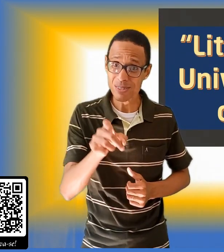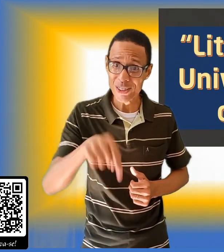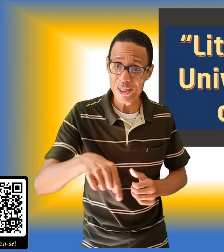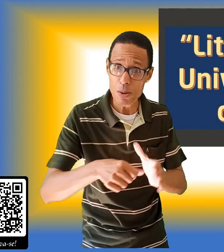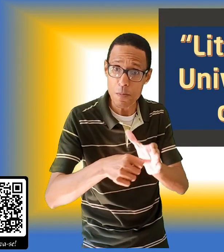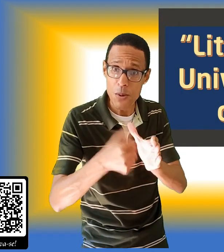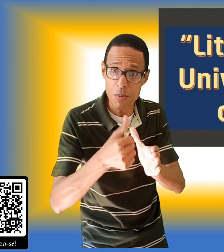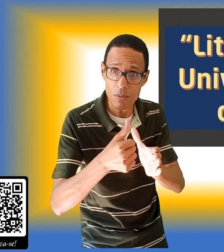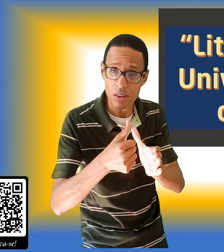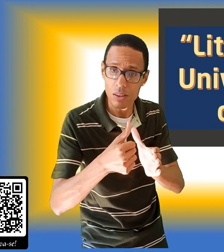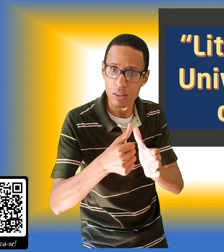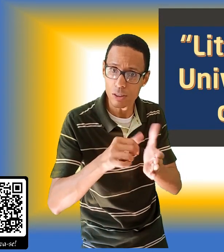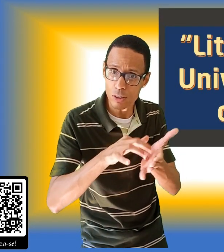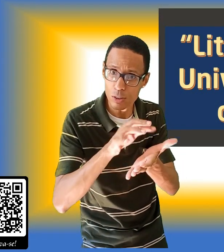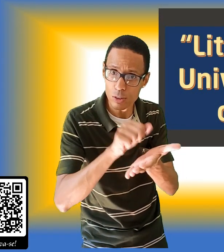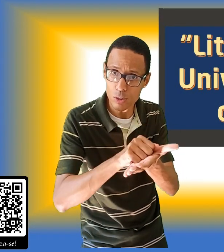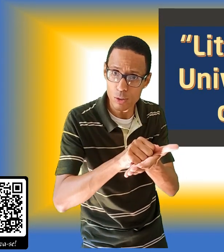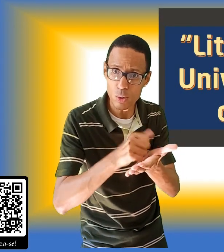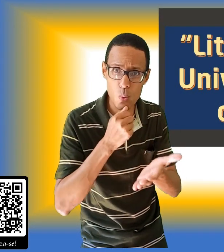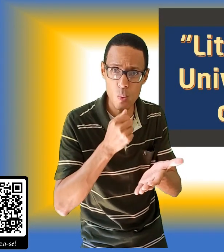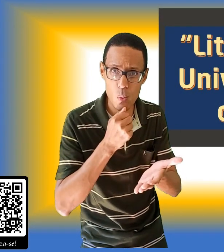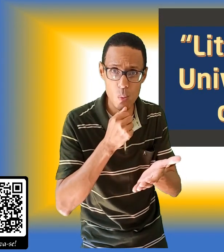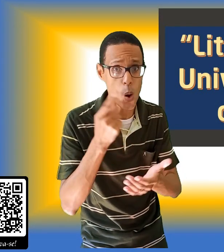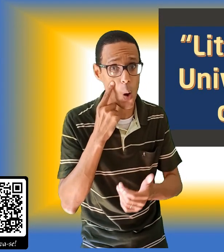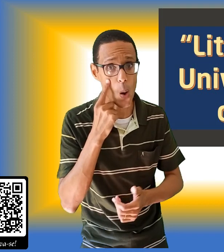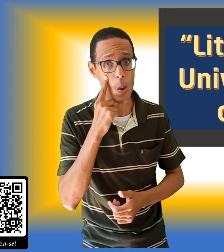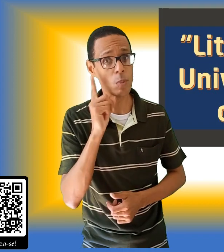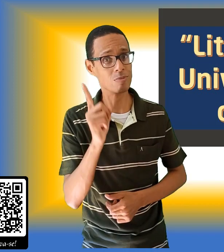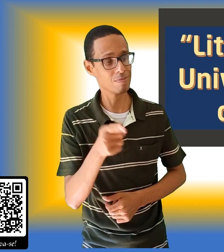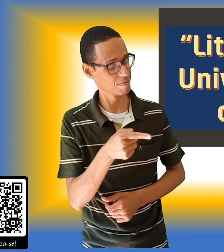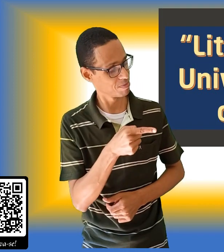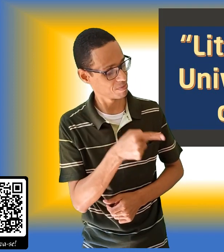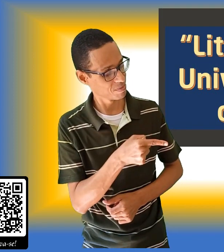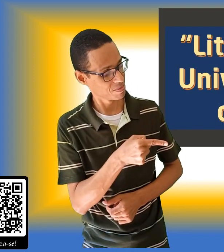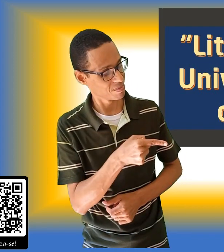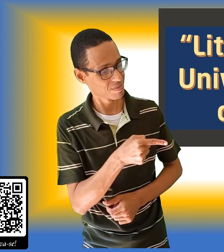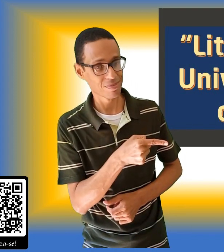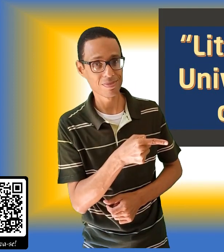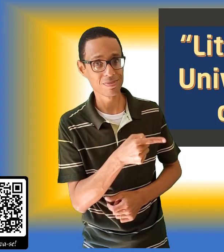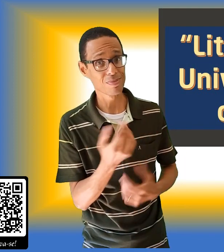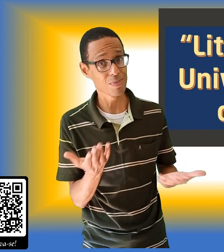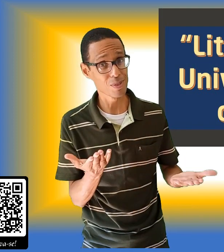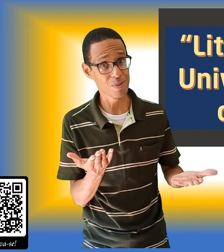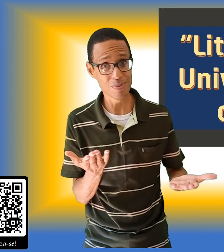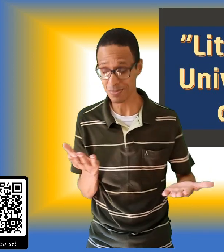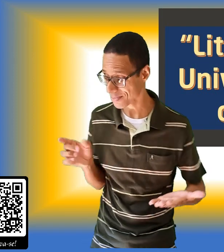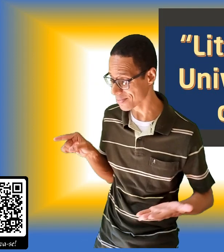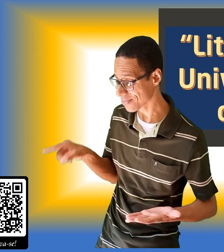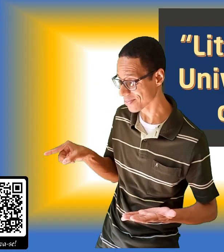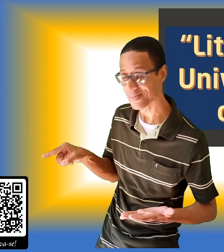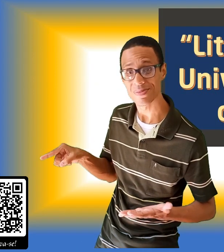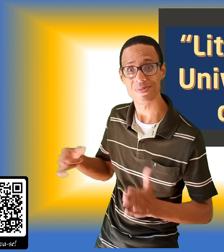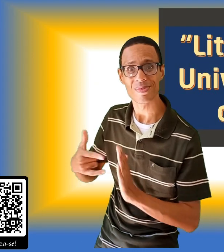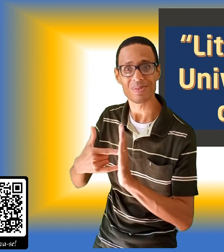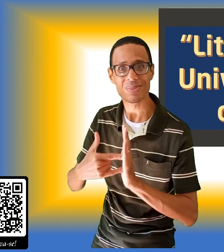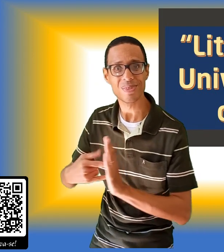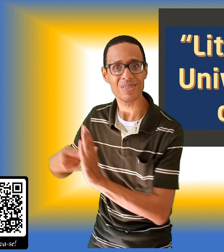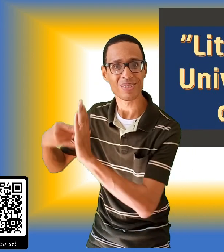Se este for o seu primeiro acesso e ainda não se inscreveu, clique nesta bandeirinha aqui no cantinho ou